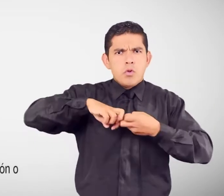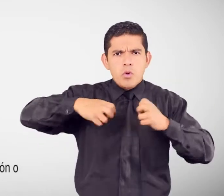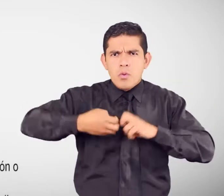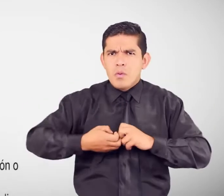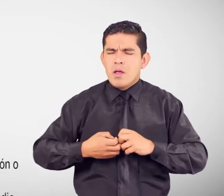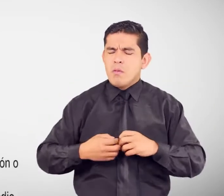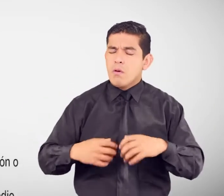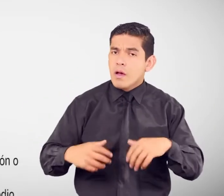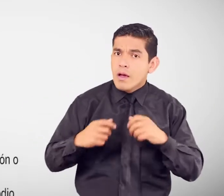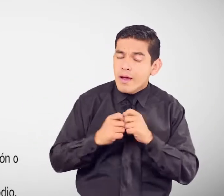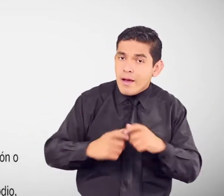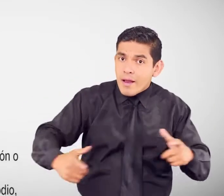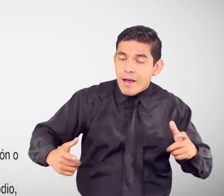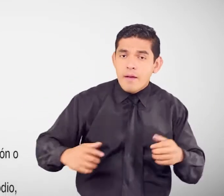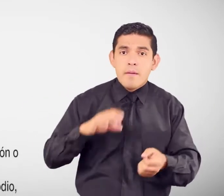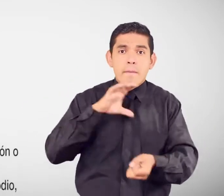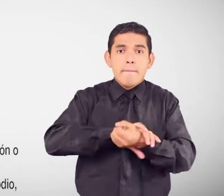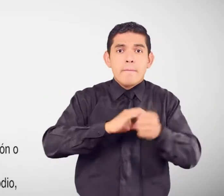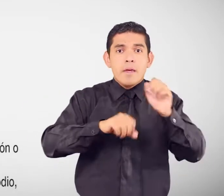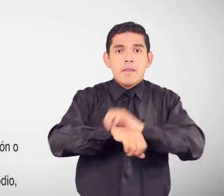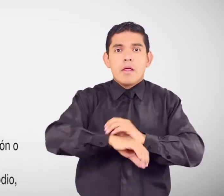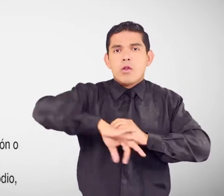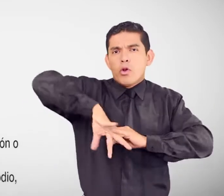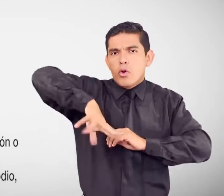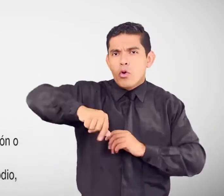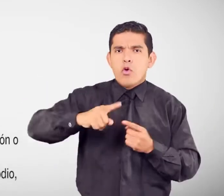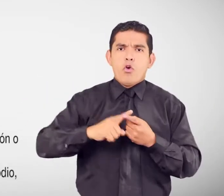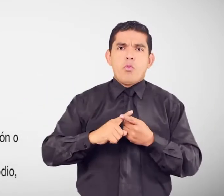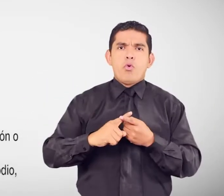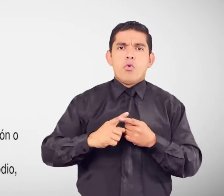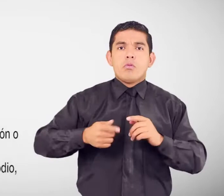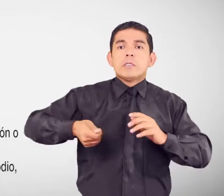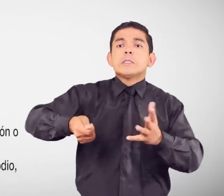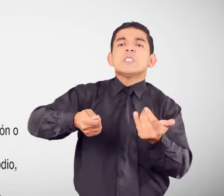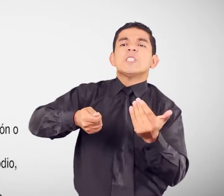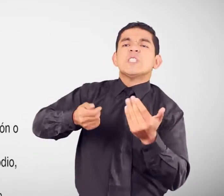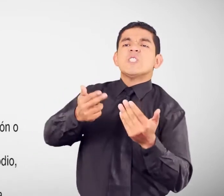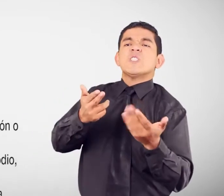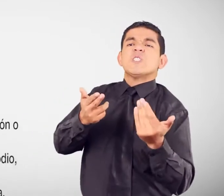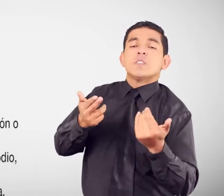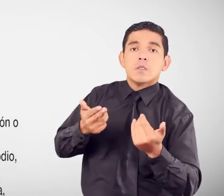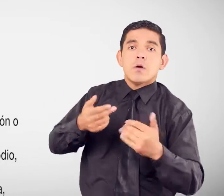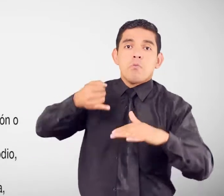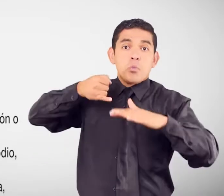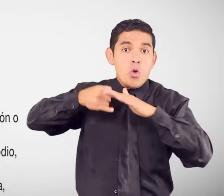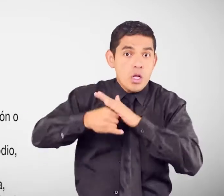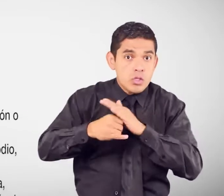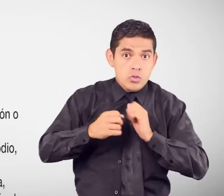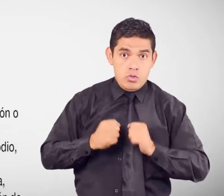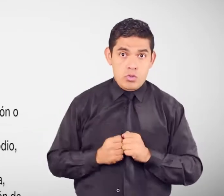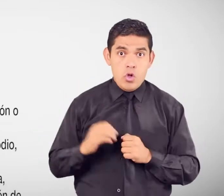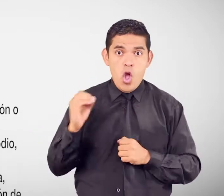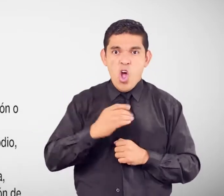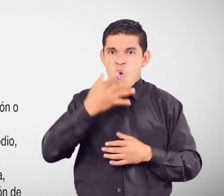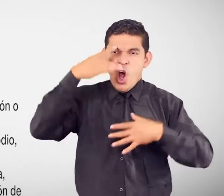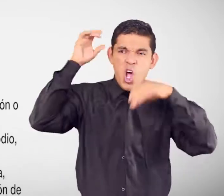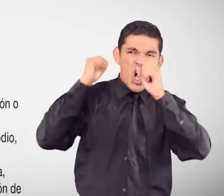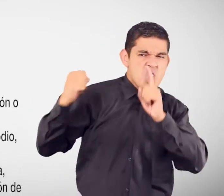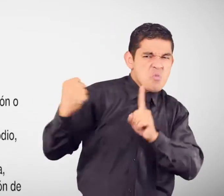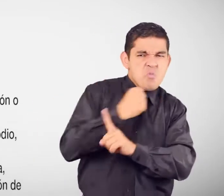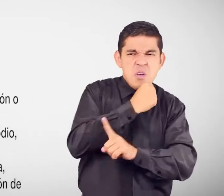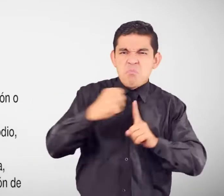delito En casos penales como Robos Hurtos Asaltos Violaciones Actos de odio